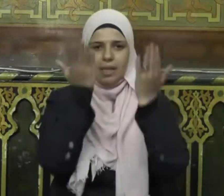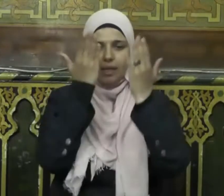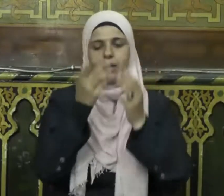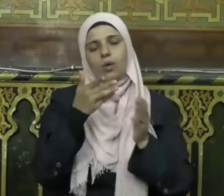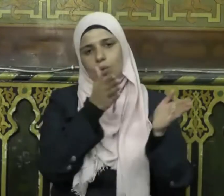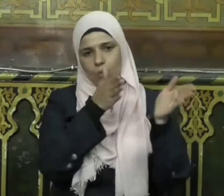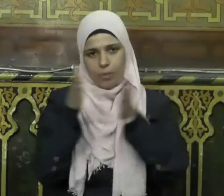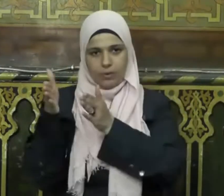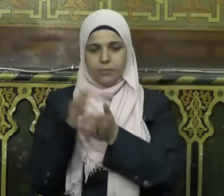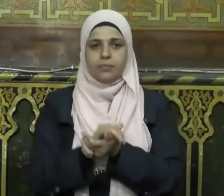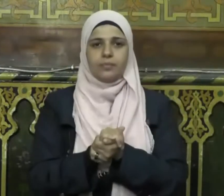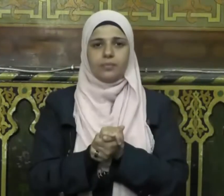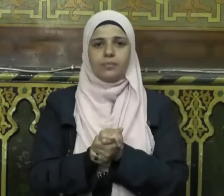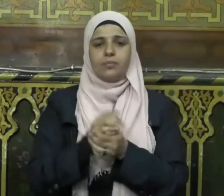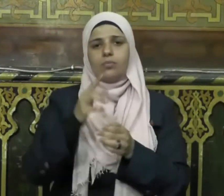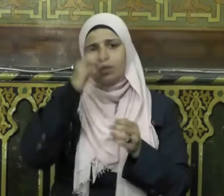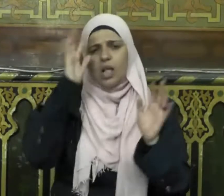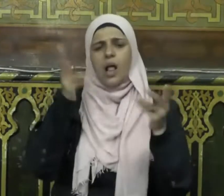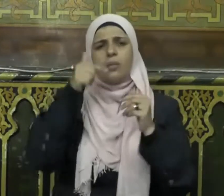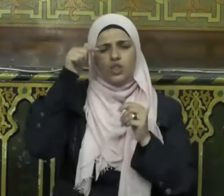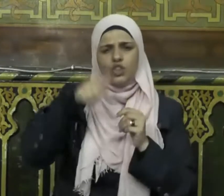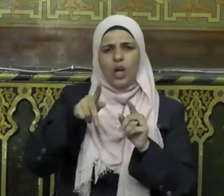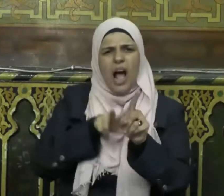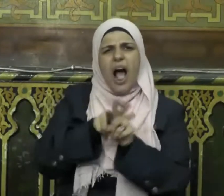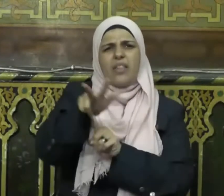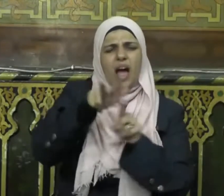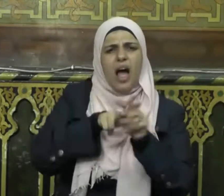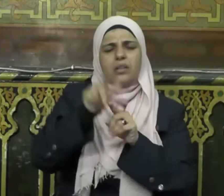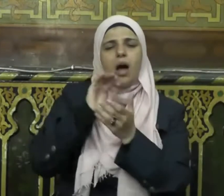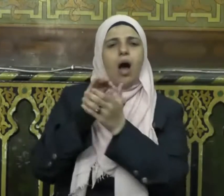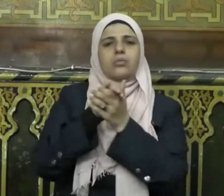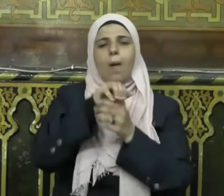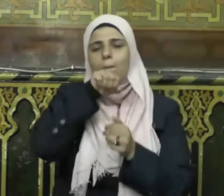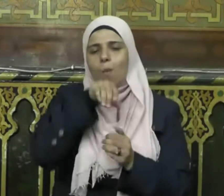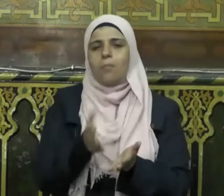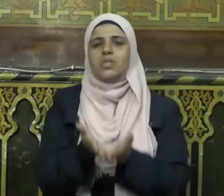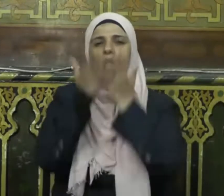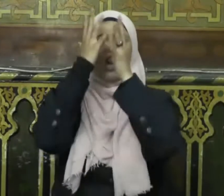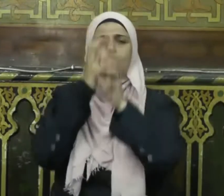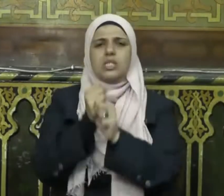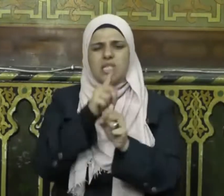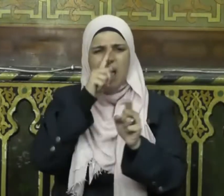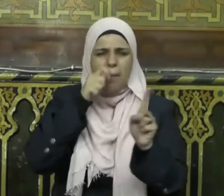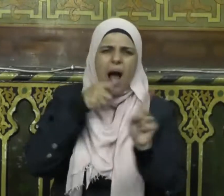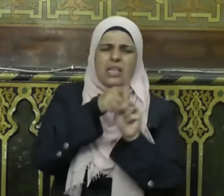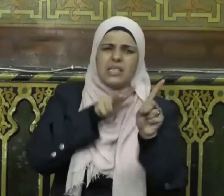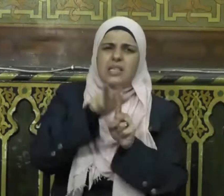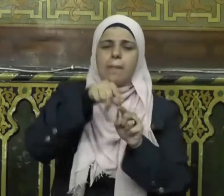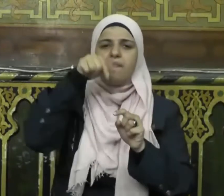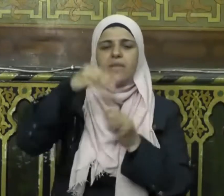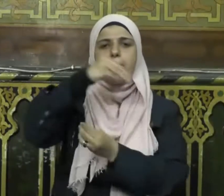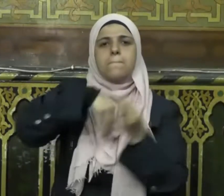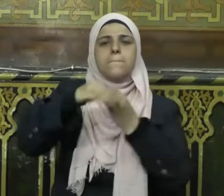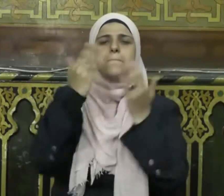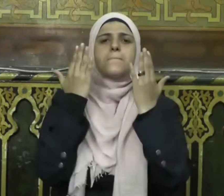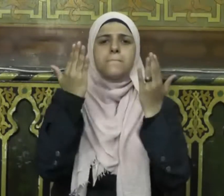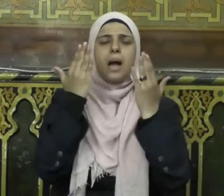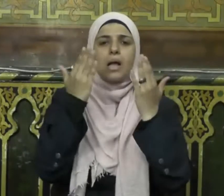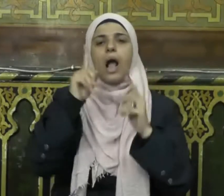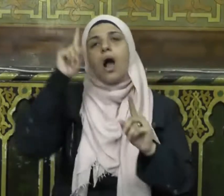وبعد فعندما اشتد الأذى بأصحاب رسول الله صلى الله عليه وسلم في مكة أذن